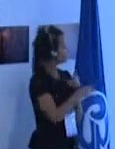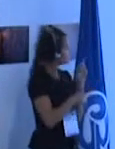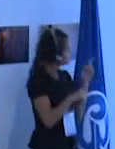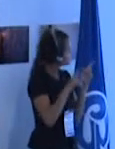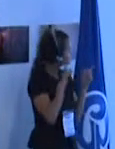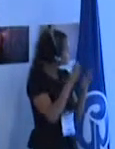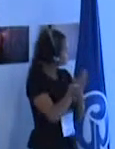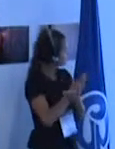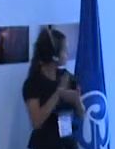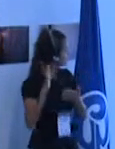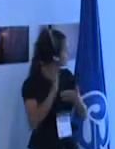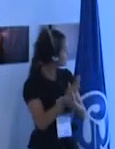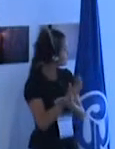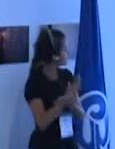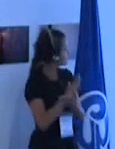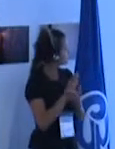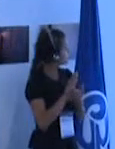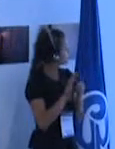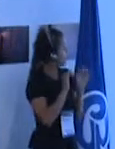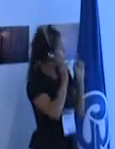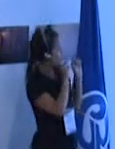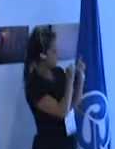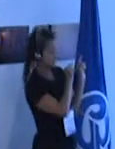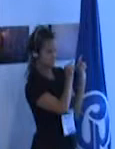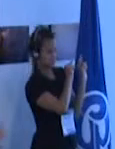frecuencia la ponemos en este lugar